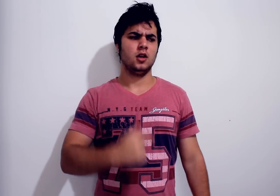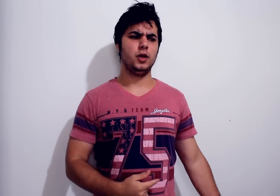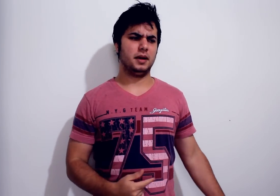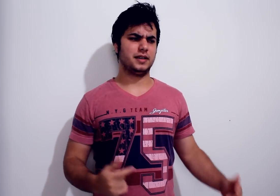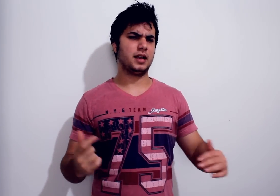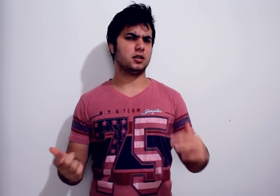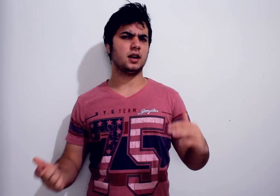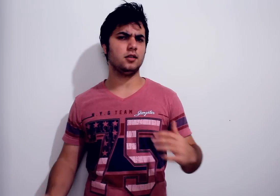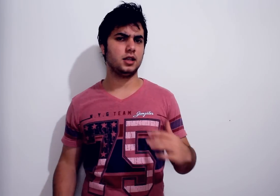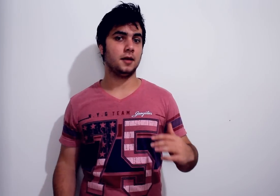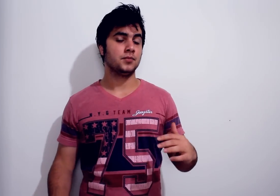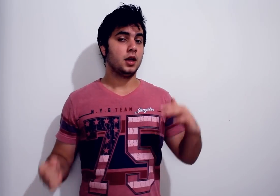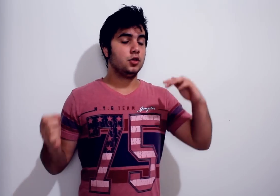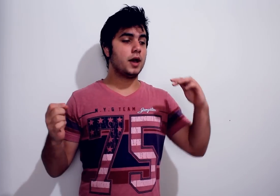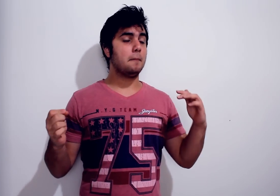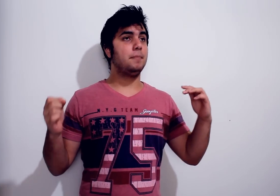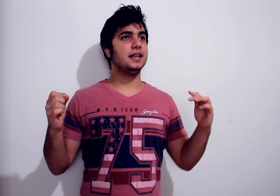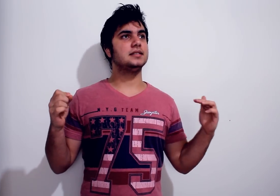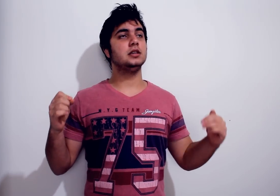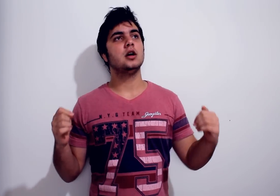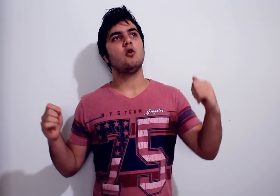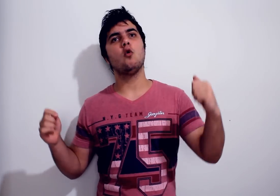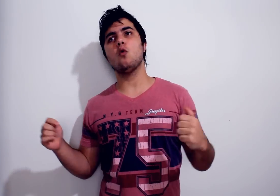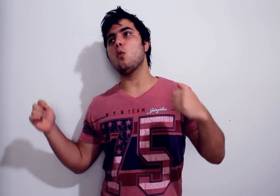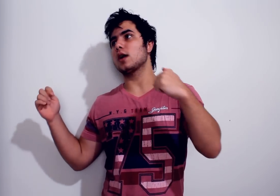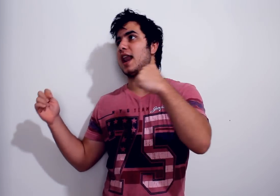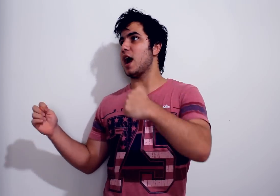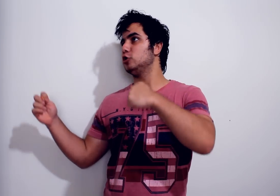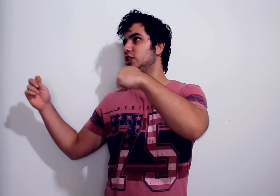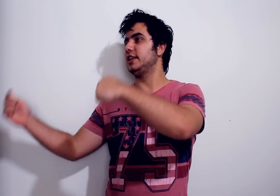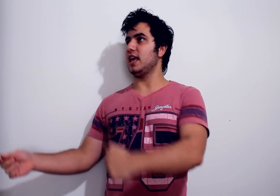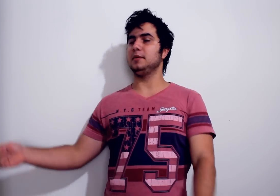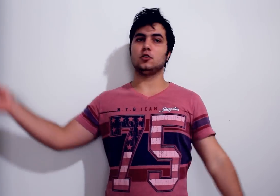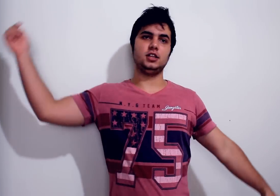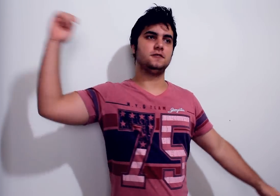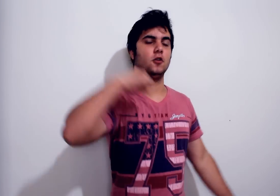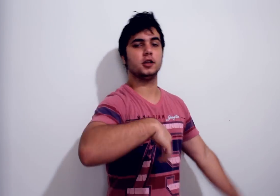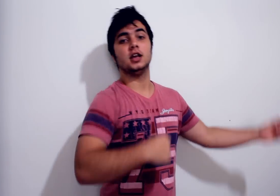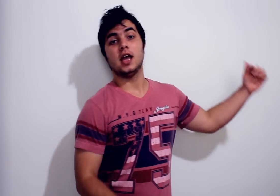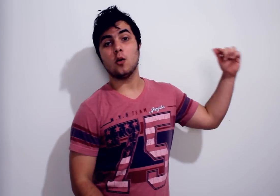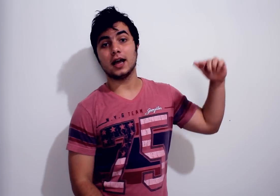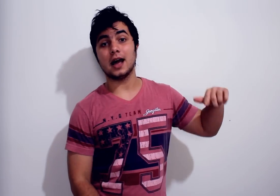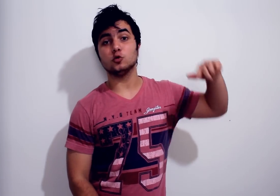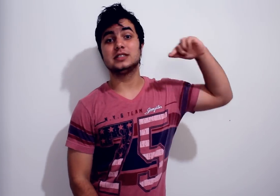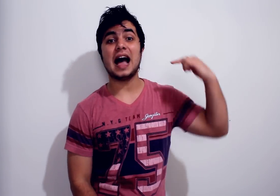Ui, mas você vai criar outro canal daqui? Porque não é bem assim, um canal de games ou nem de vlog É um canal da